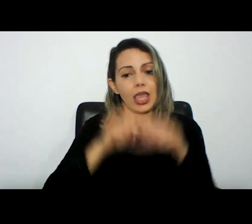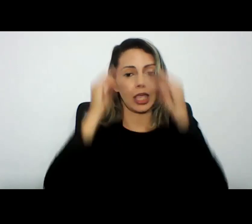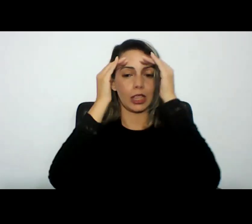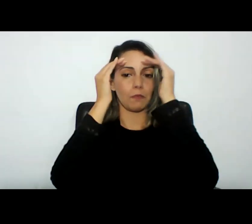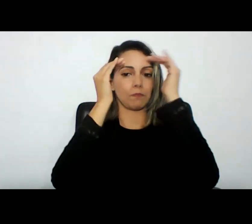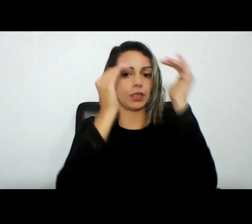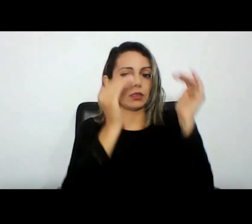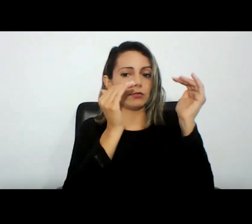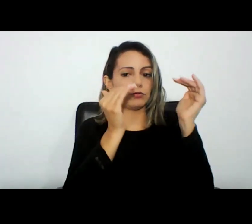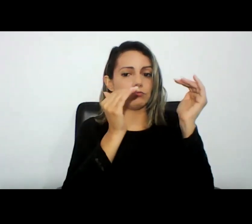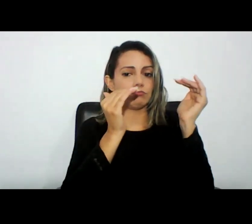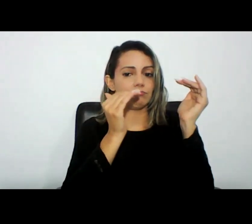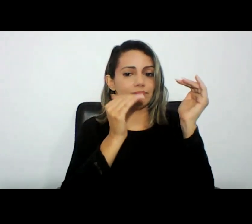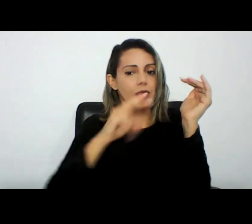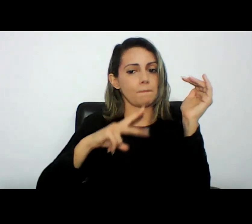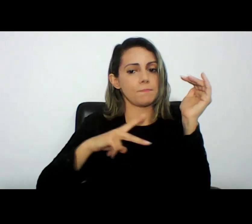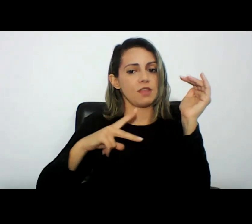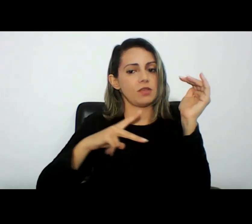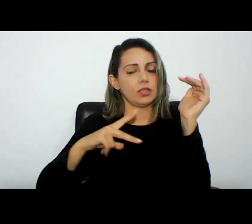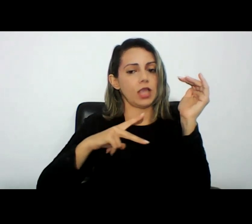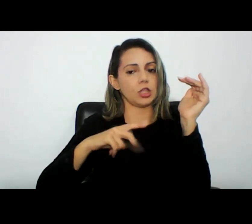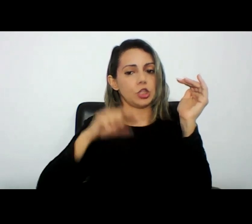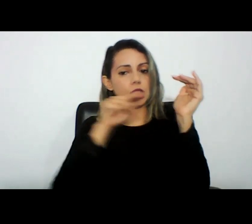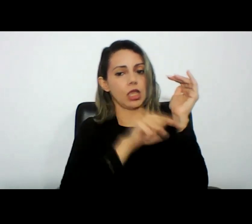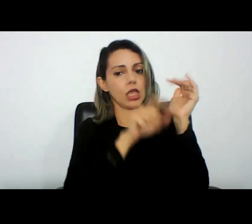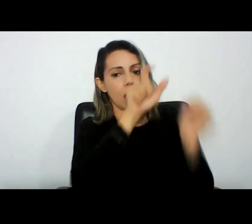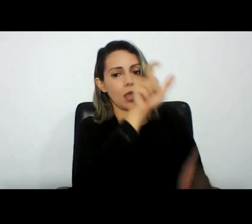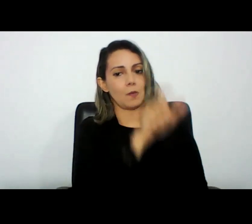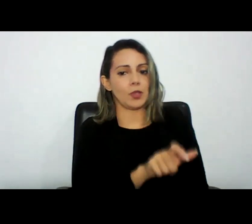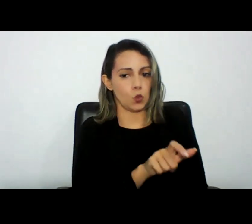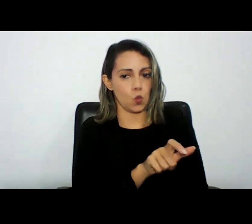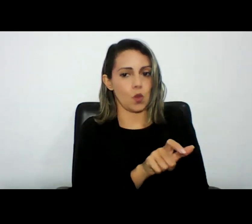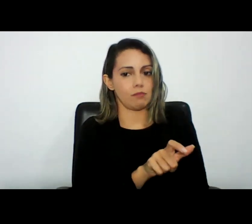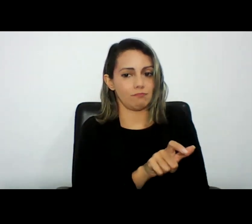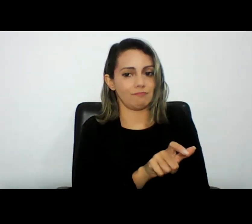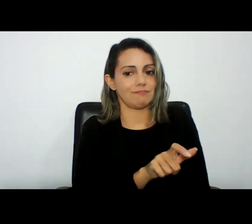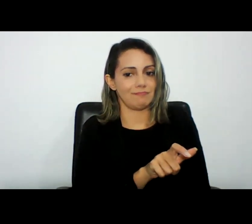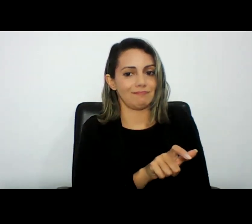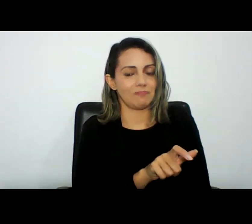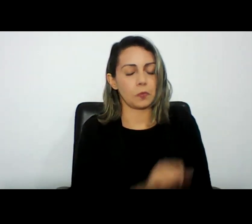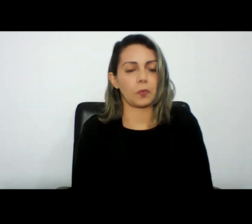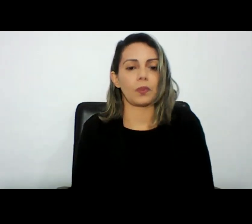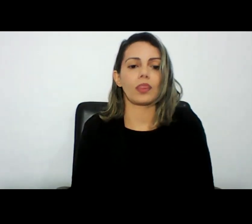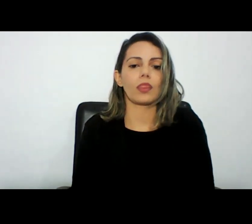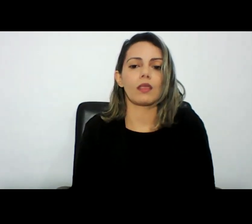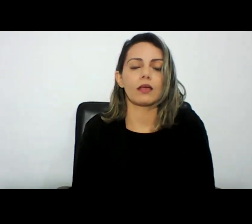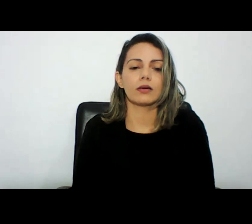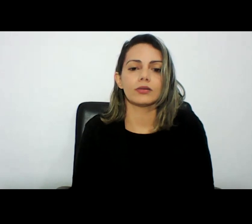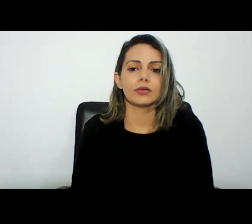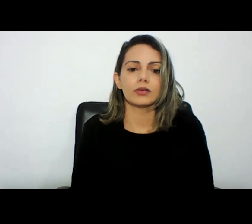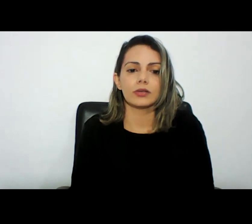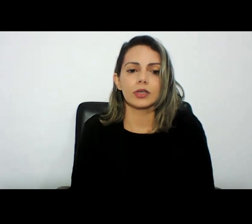daquele suspeito que é alvo dessa prova digital eu vou dizer como o legislador